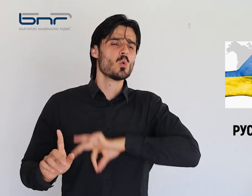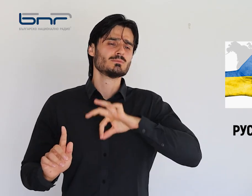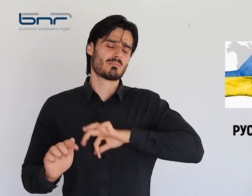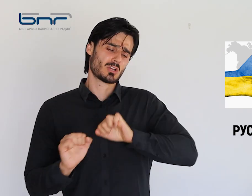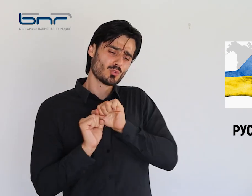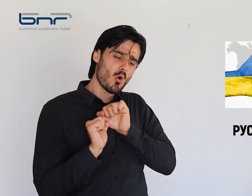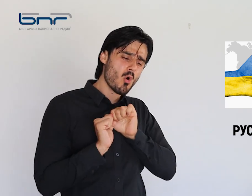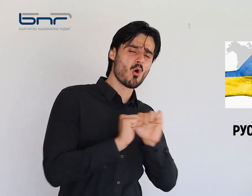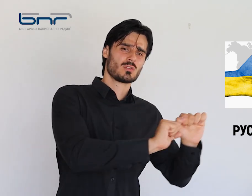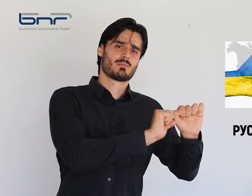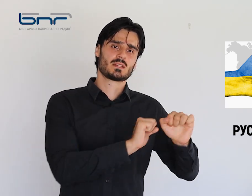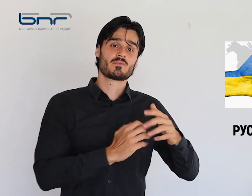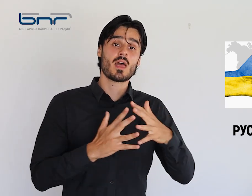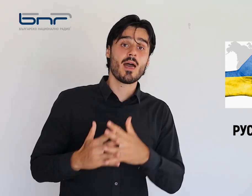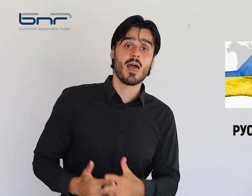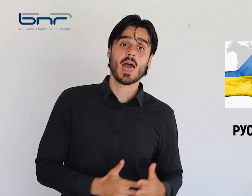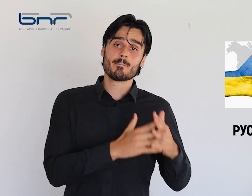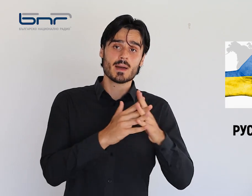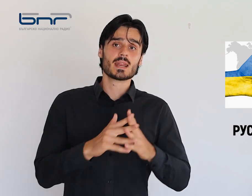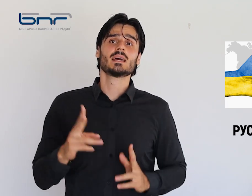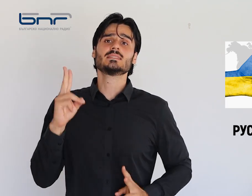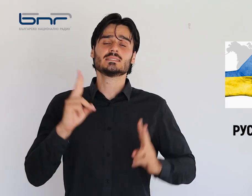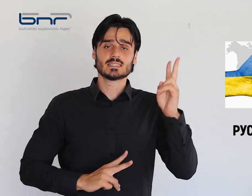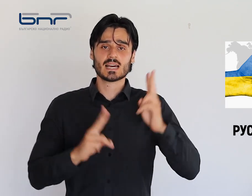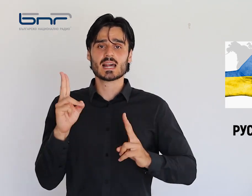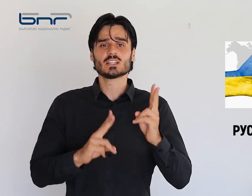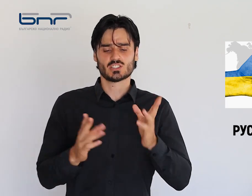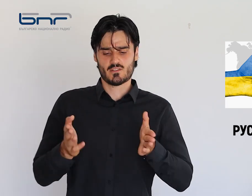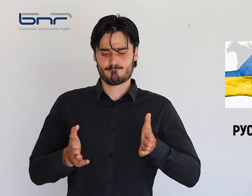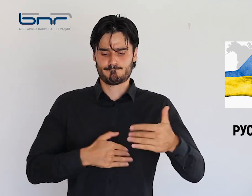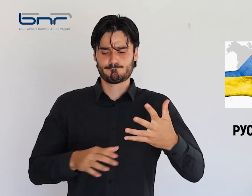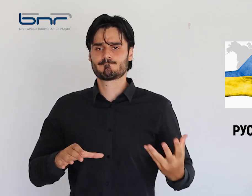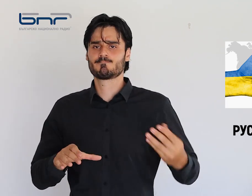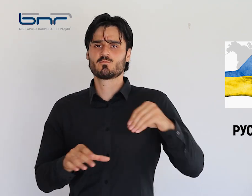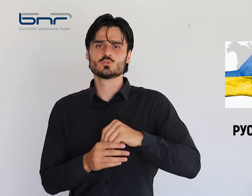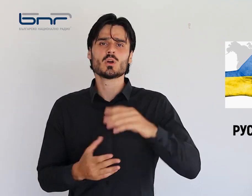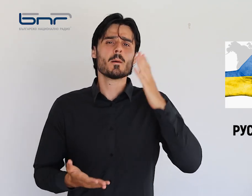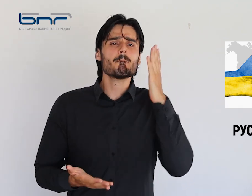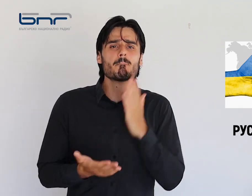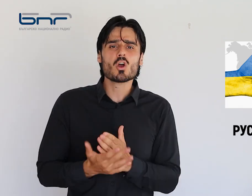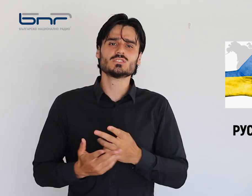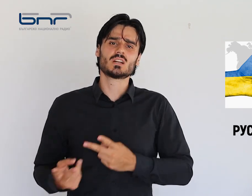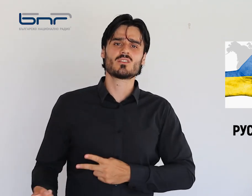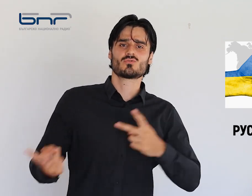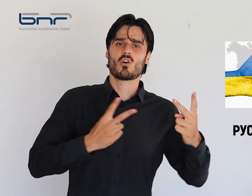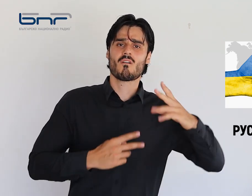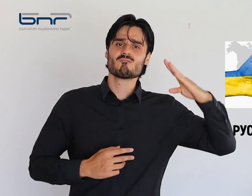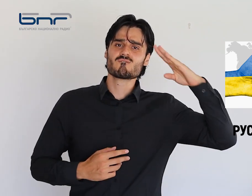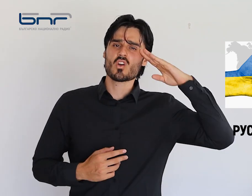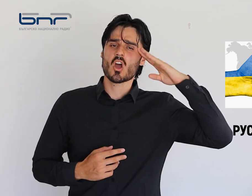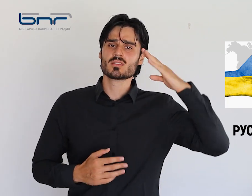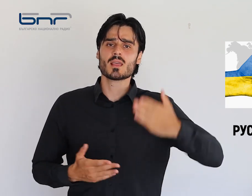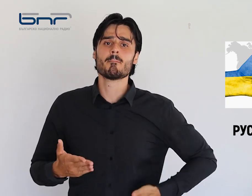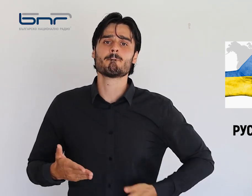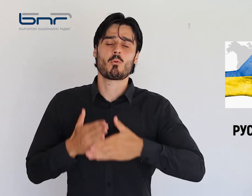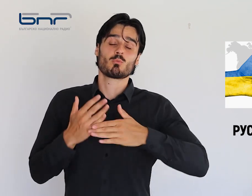окупаторите. Съединените щати се съгласиха да включат късетъчни боеприпаси в последния пакет от военна помощ за Украина, след